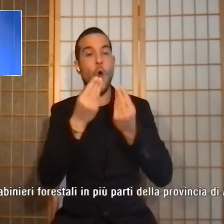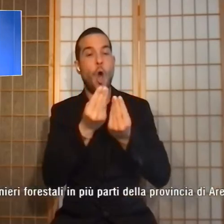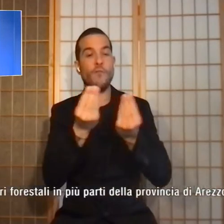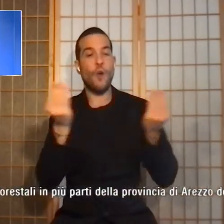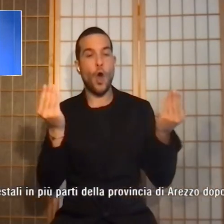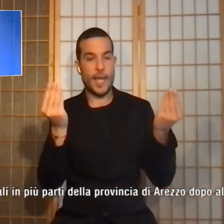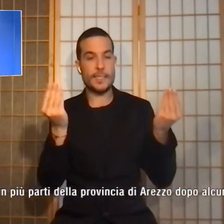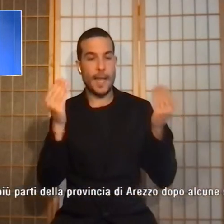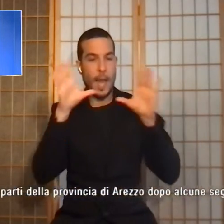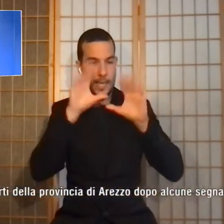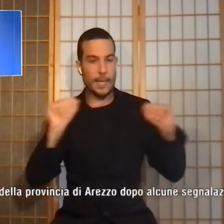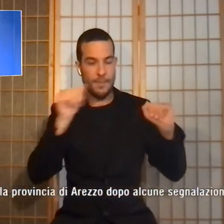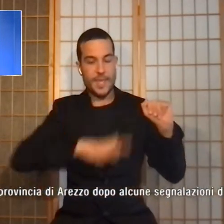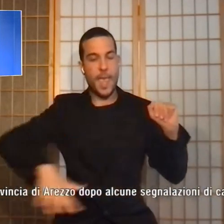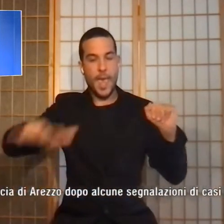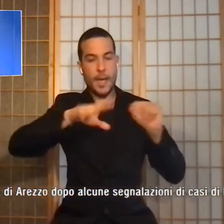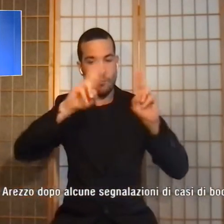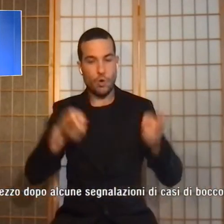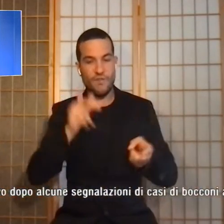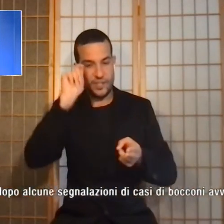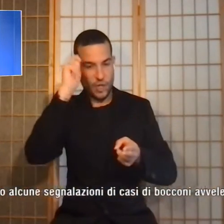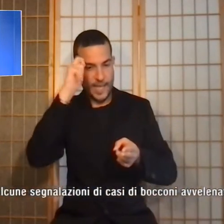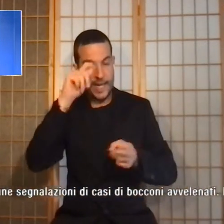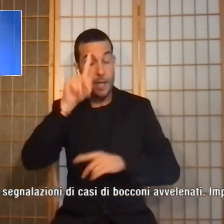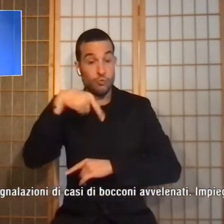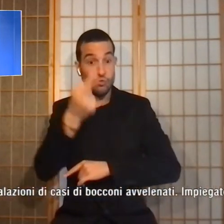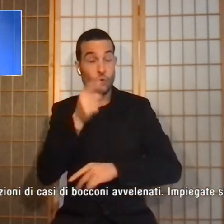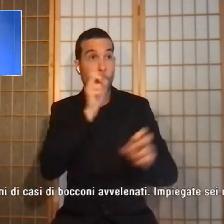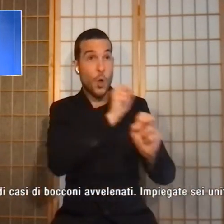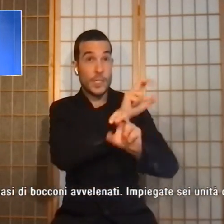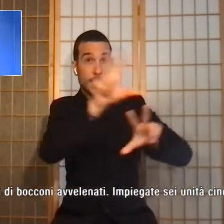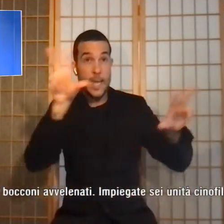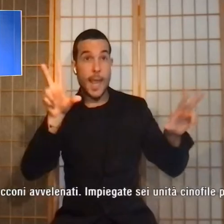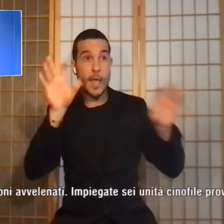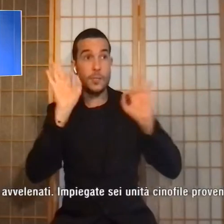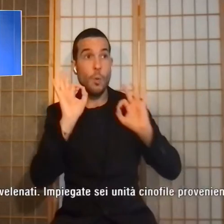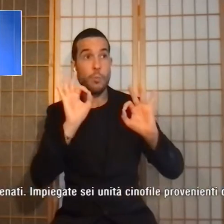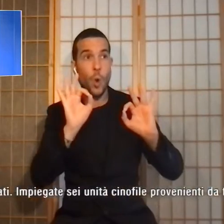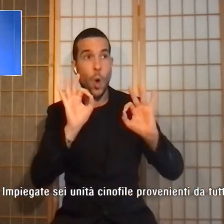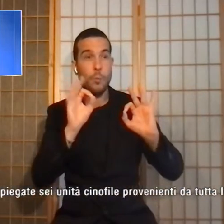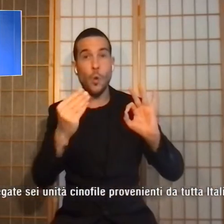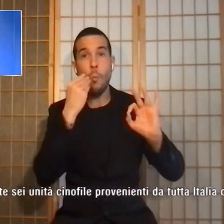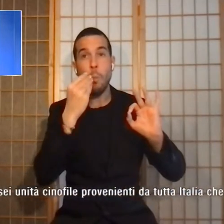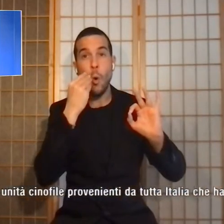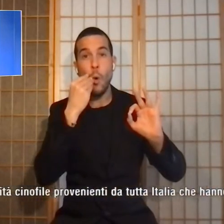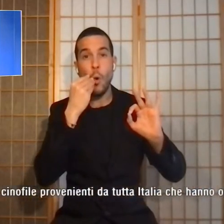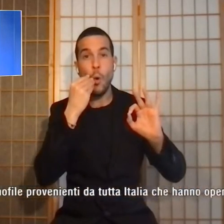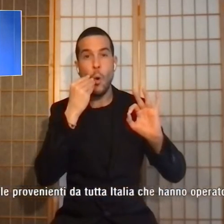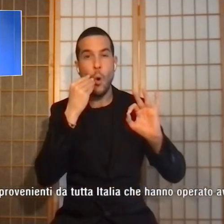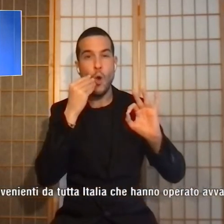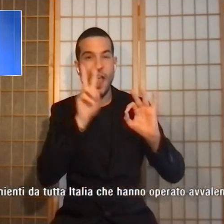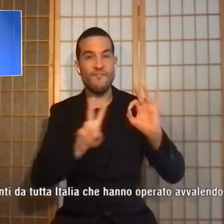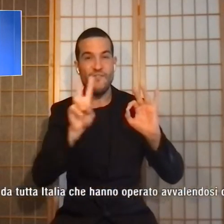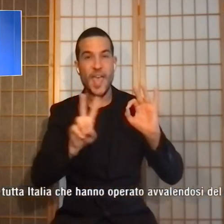provincia di Arezzo, dopo alcune segnalazioni di casi di bocconi avvelenati. Impiegate